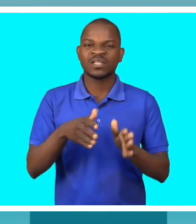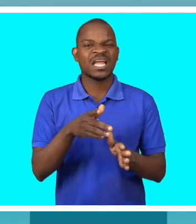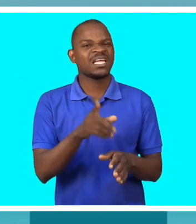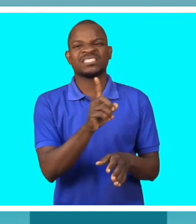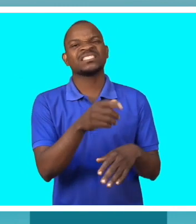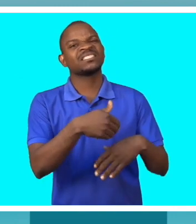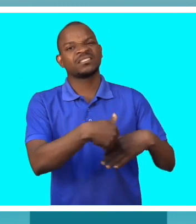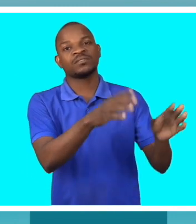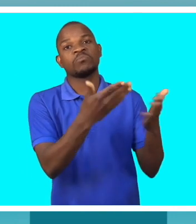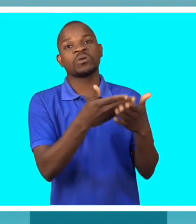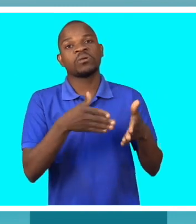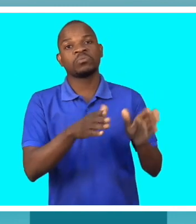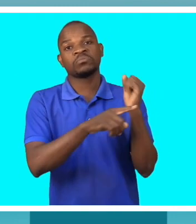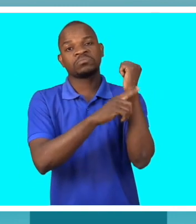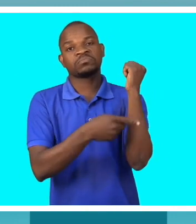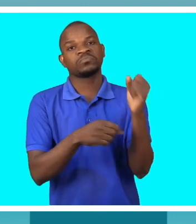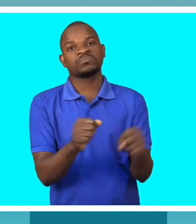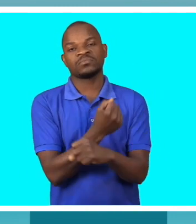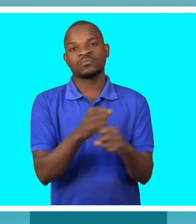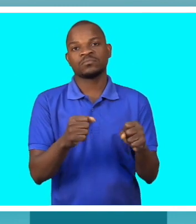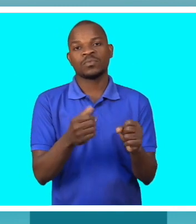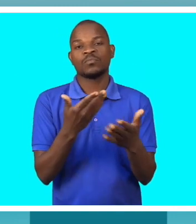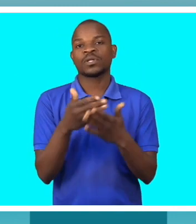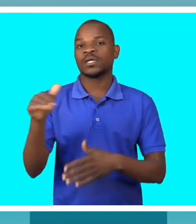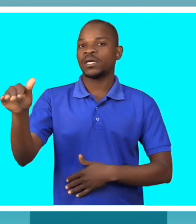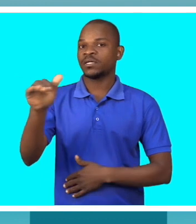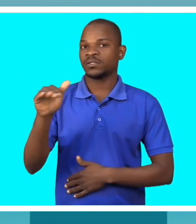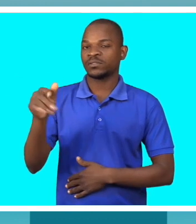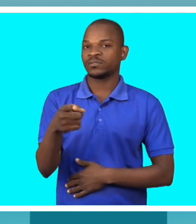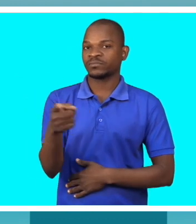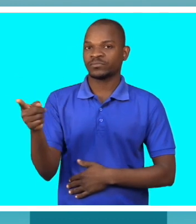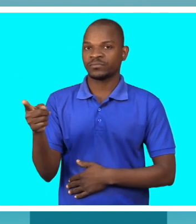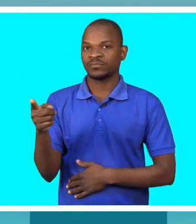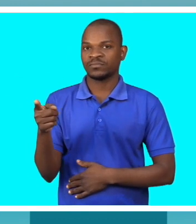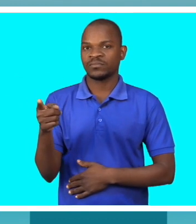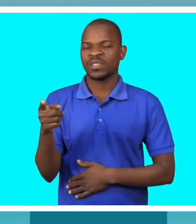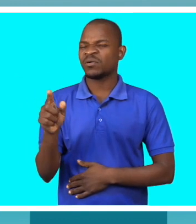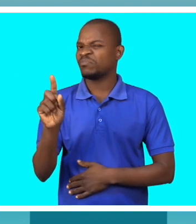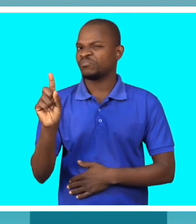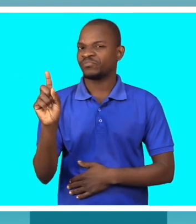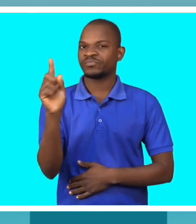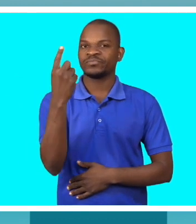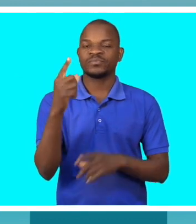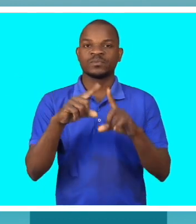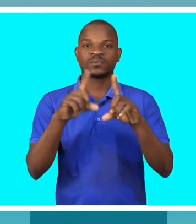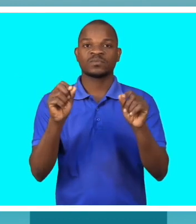haverá nada. Então a percepção que a sociedade tem é o primeiro item que faz com que este homem,